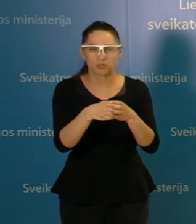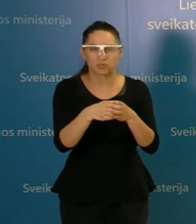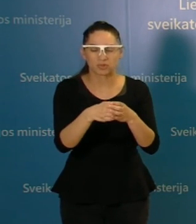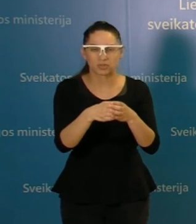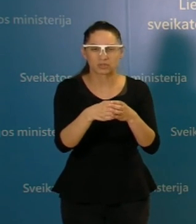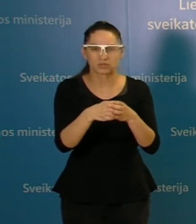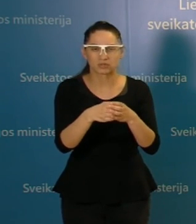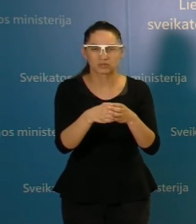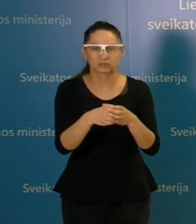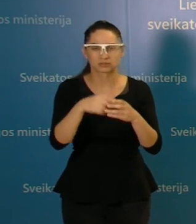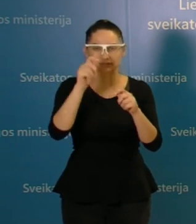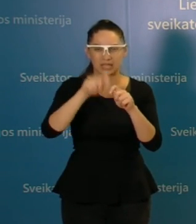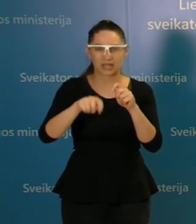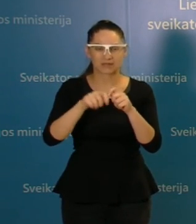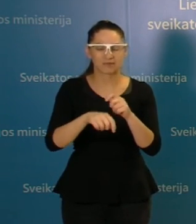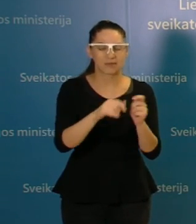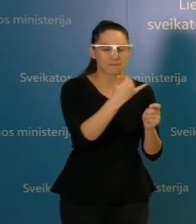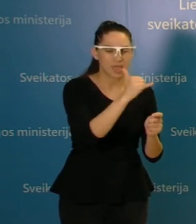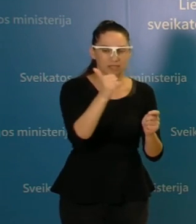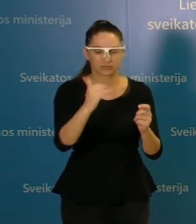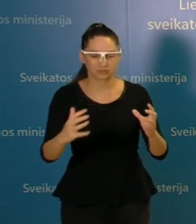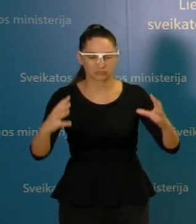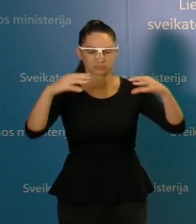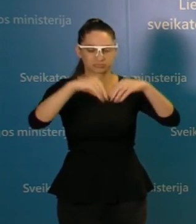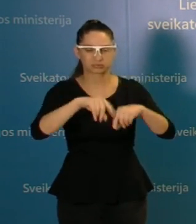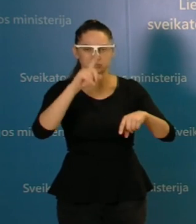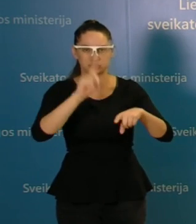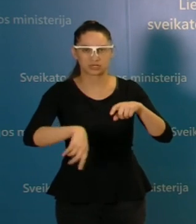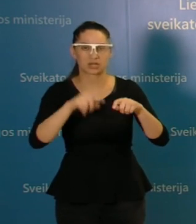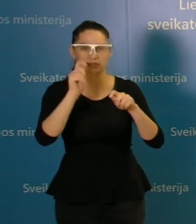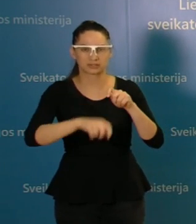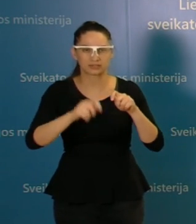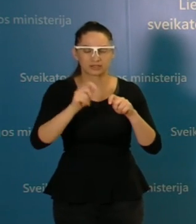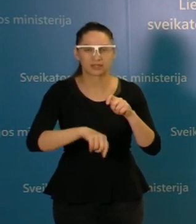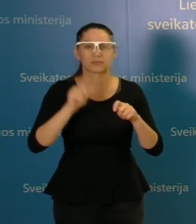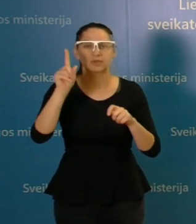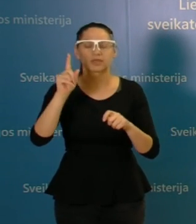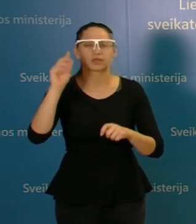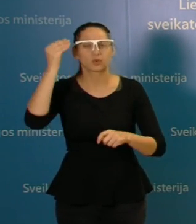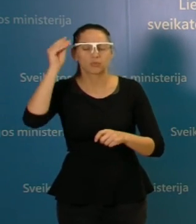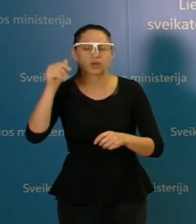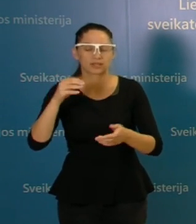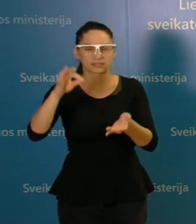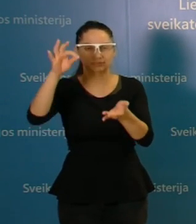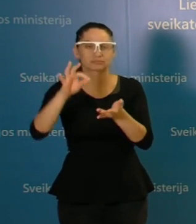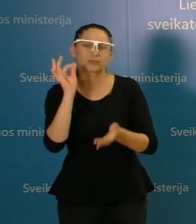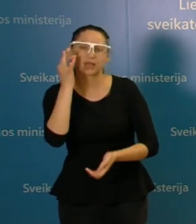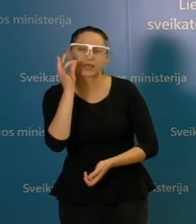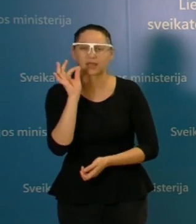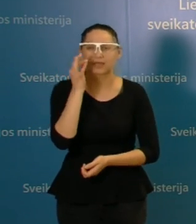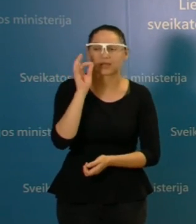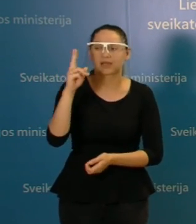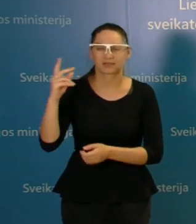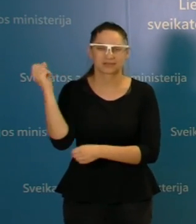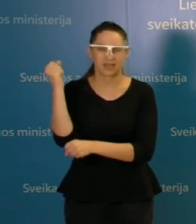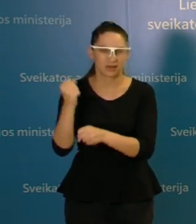yra tyriami vienu metu, bet turėkim galvoje, kad tuos mėginius dar kažkam reikės paimti. Tai reiškia, norint